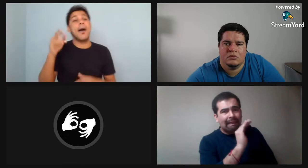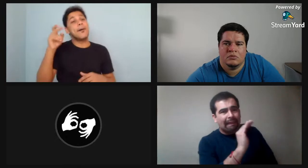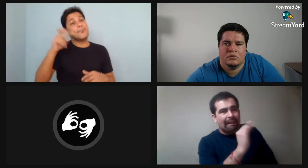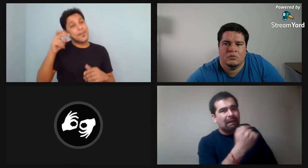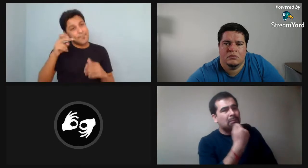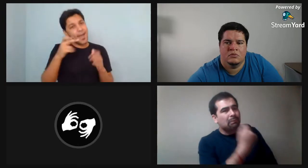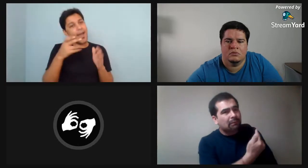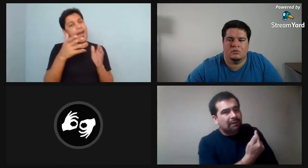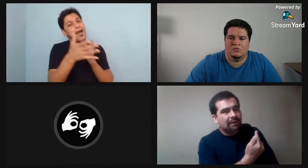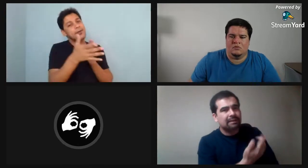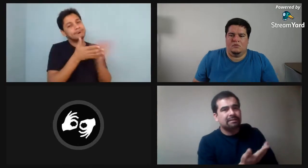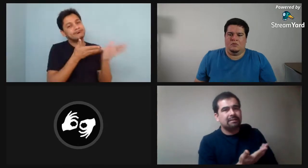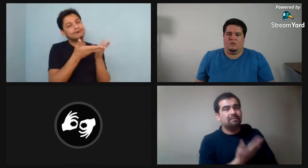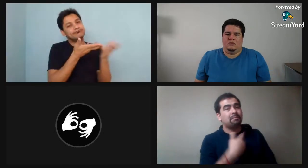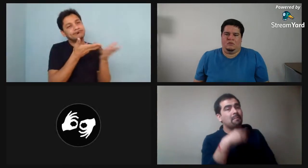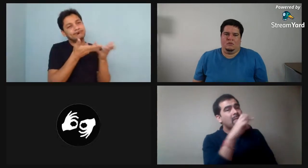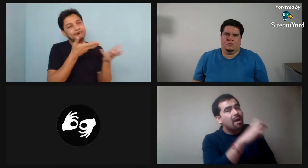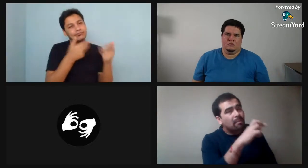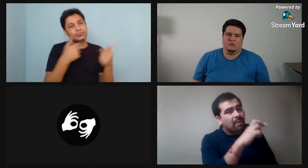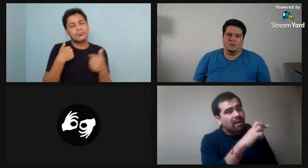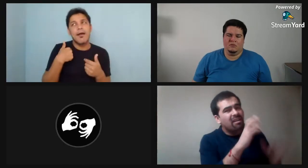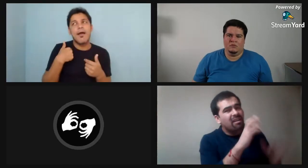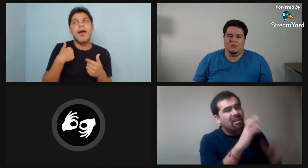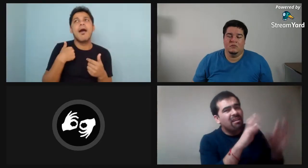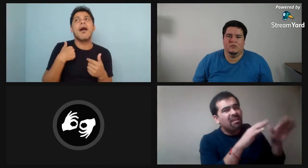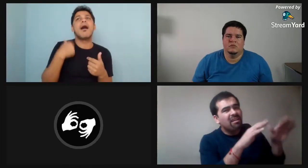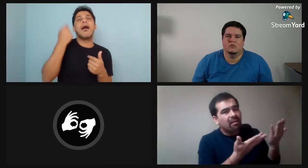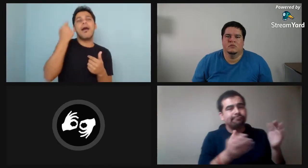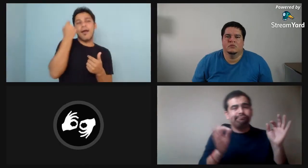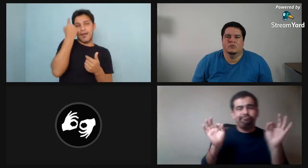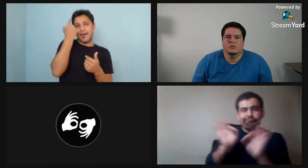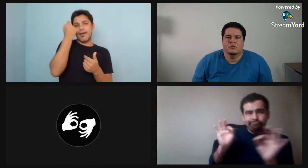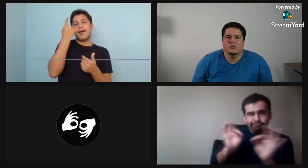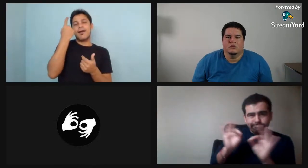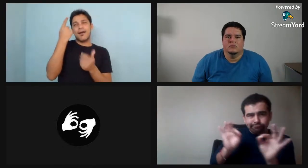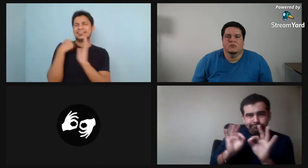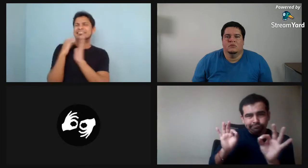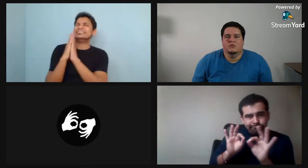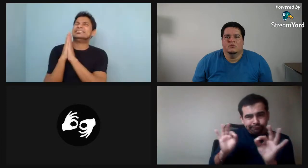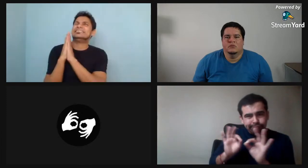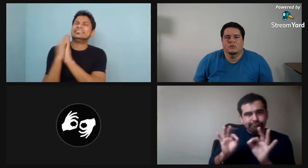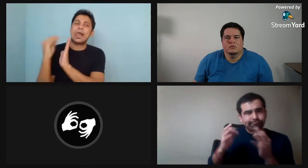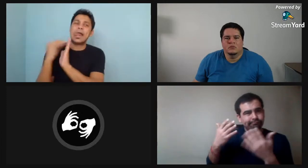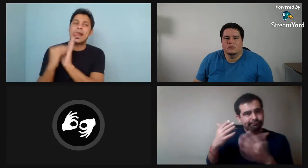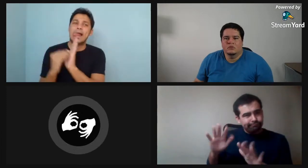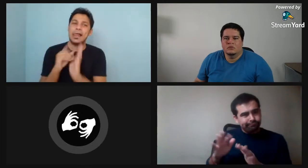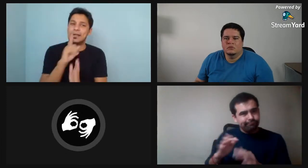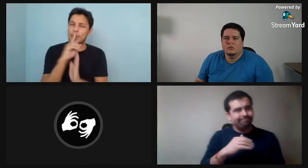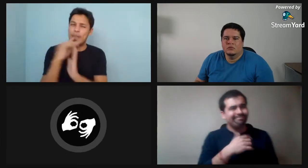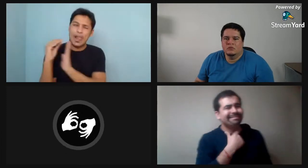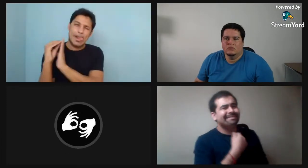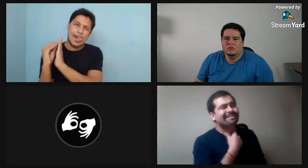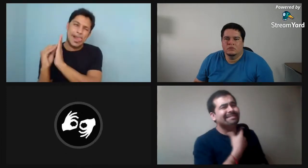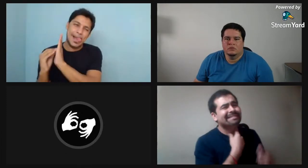ver a los adultos y empezar a decirles a ellos. Mi papá a mí me apoyaba y explicaba.